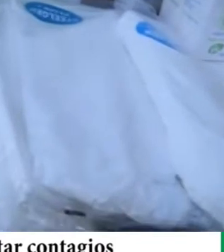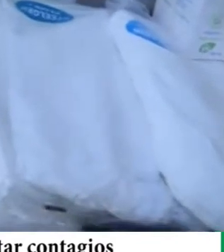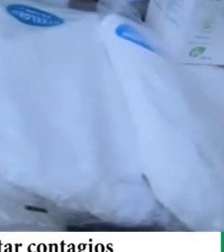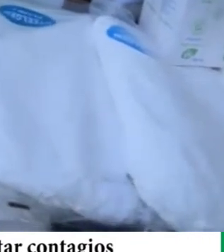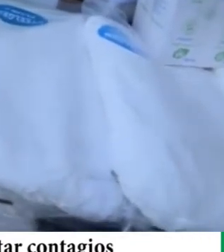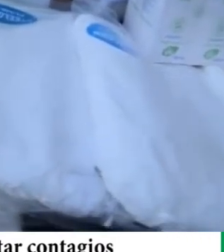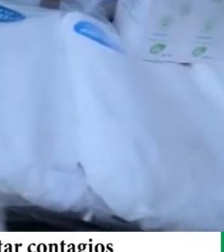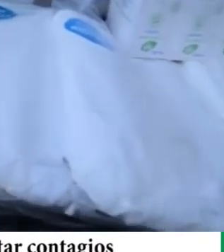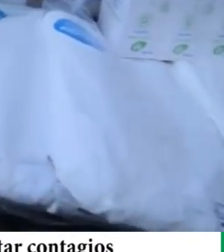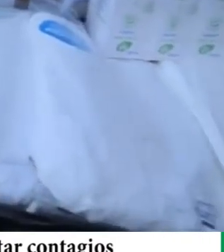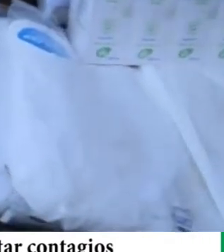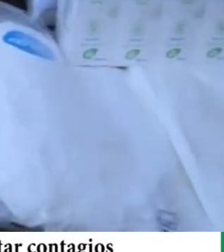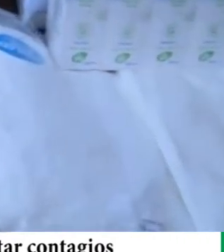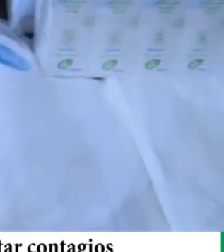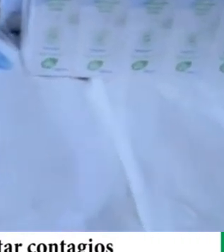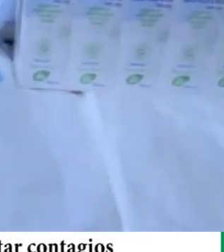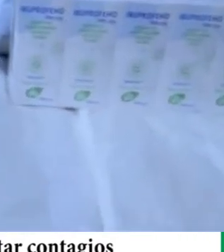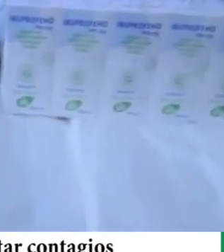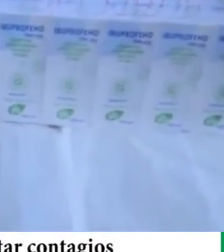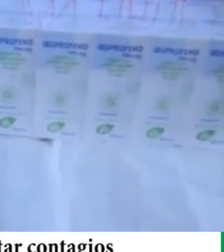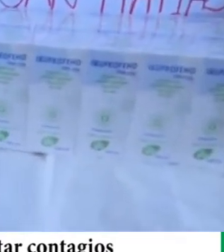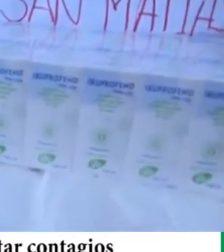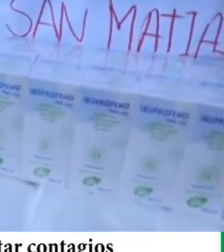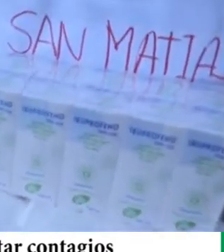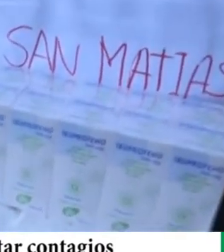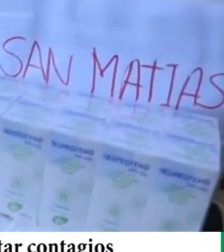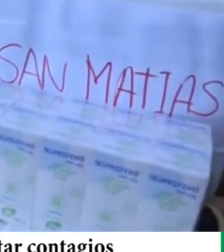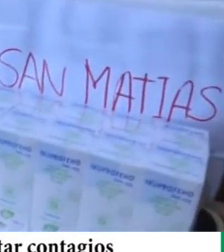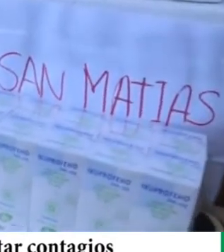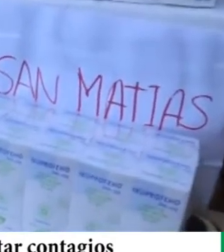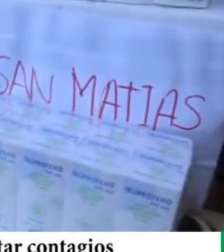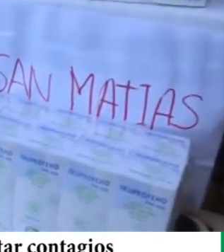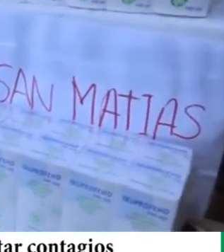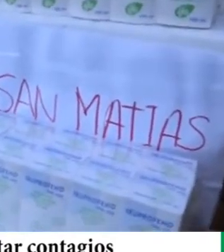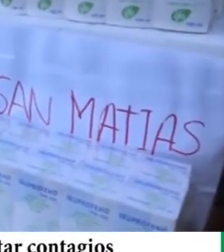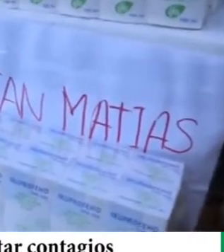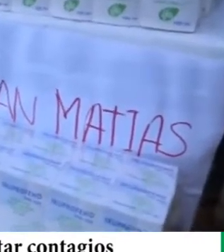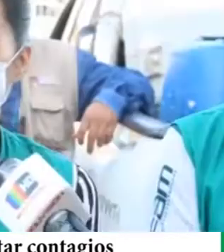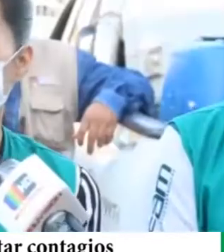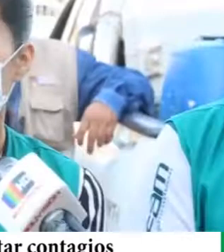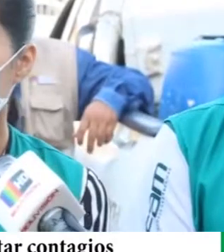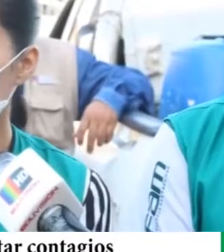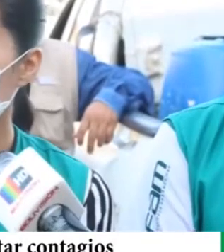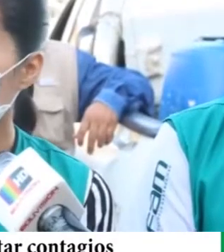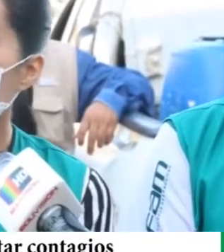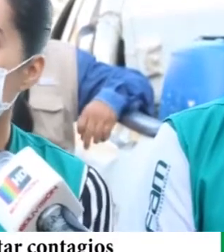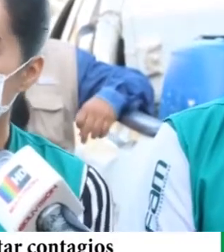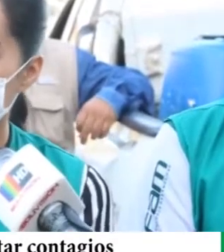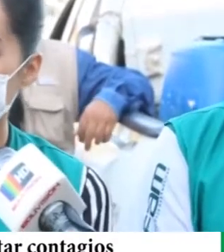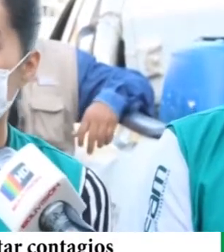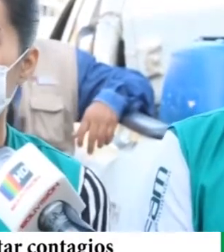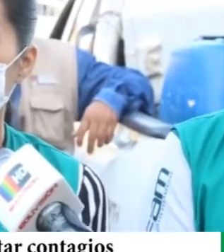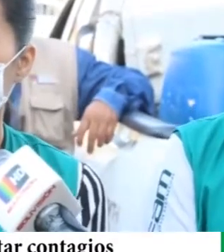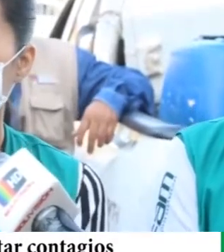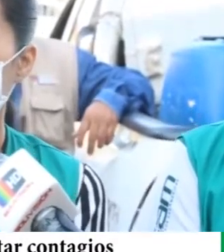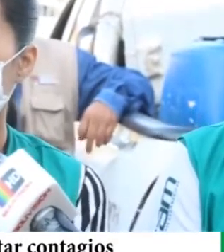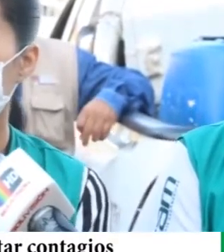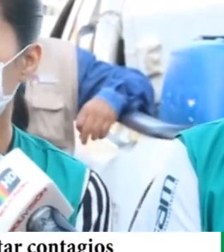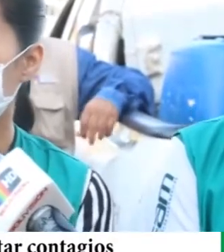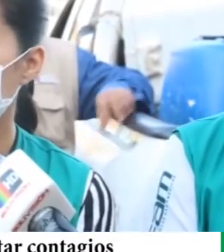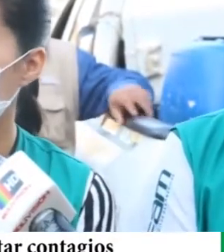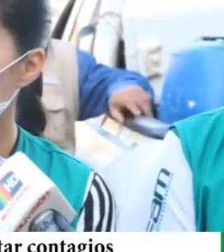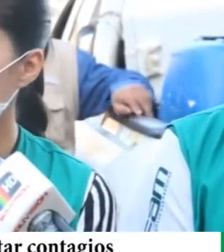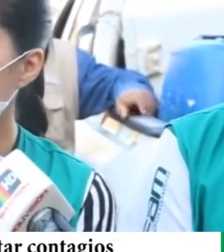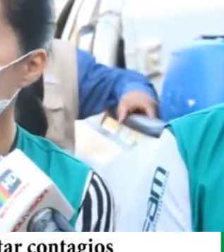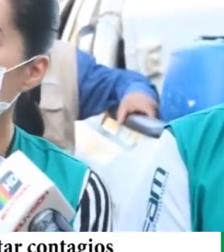426 personas atendidas entre ellas 110 personas que han sido diagnosticadas sospechosa y bueno se les ha seguido